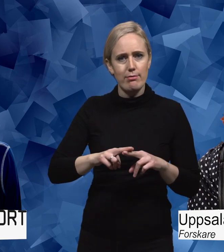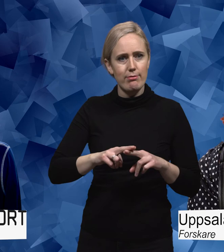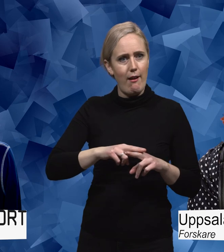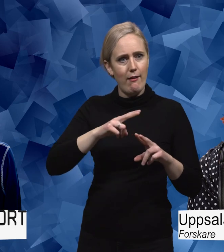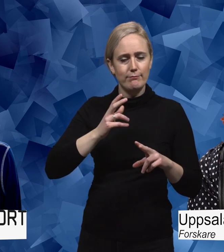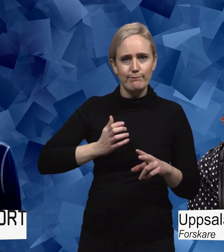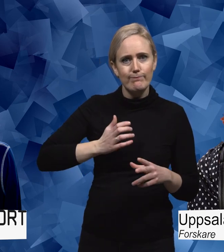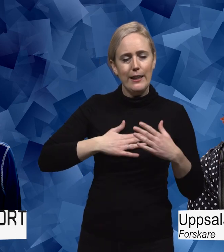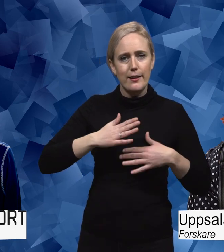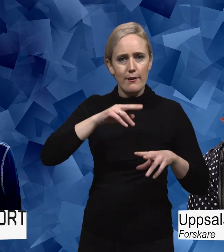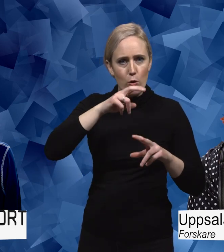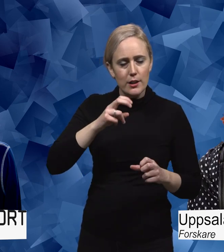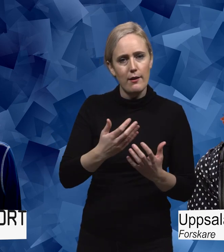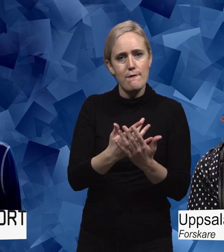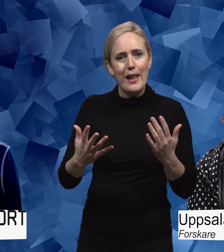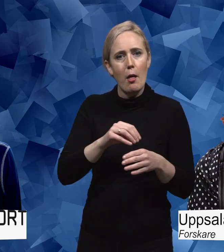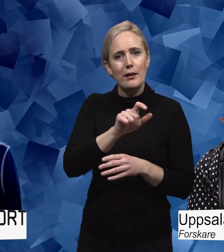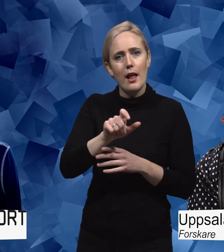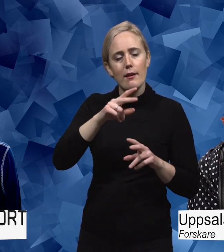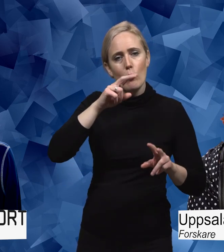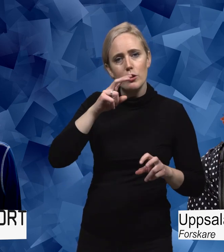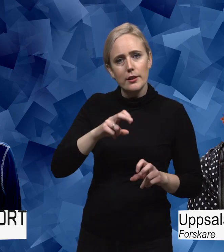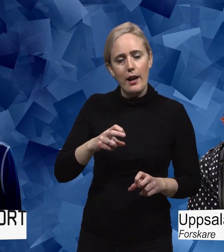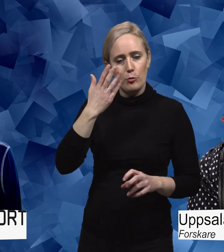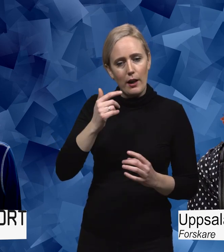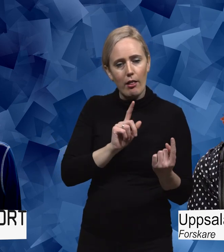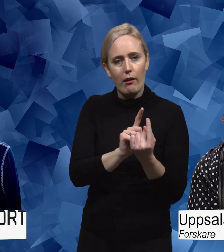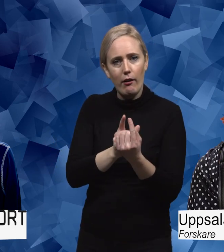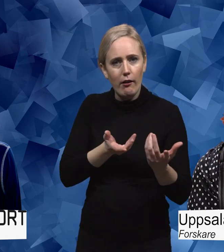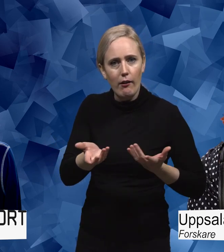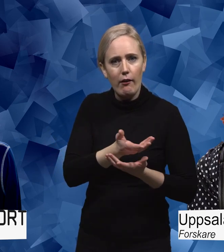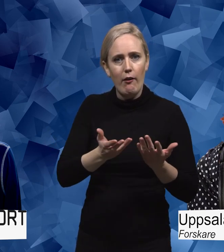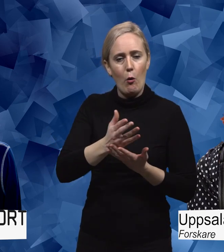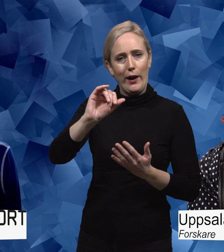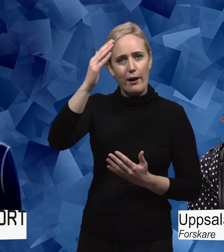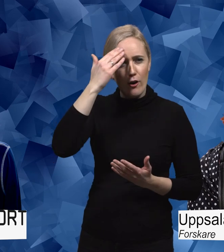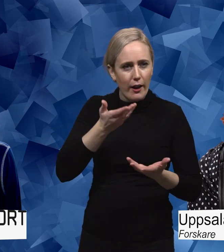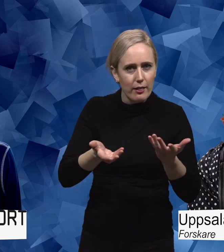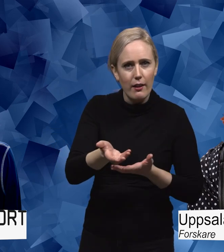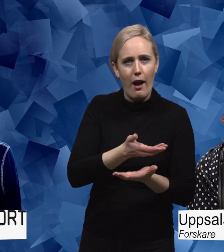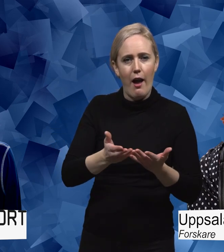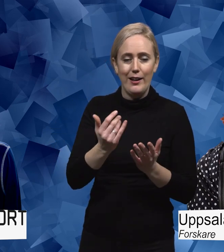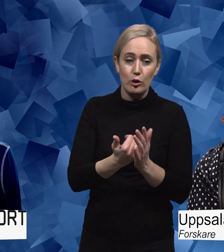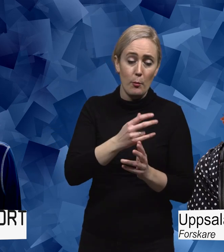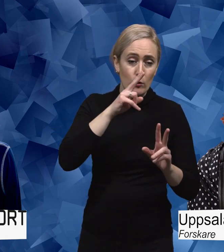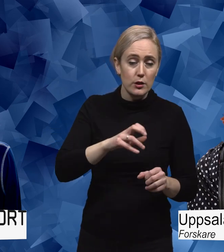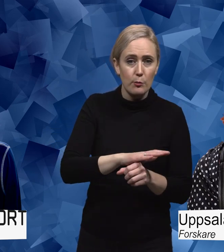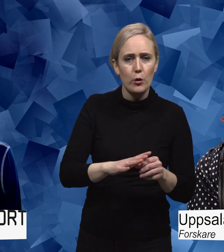patientforskare som samlas och byter erfarenheter med varandra. Både i forskningsområden men också för att förbättra samhället och